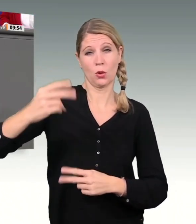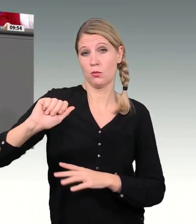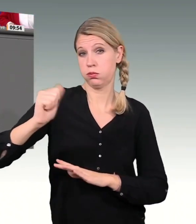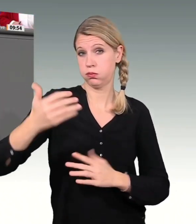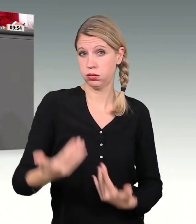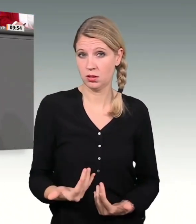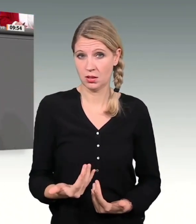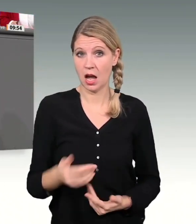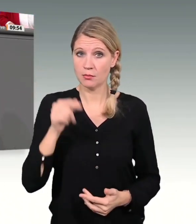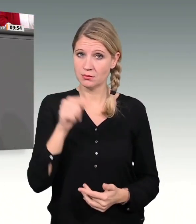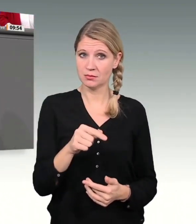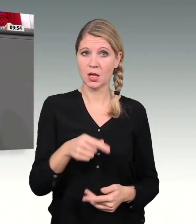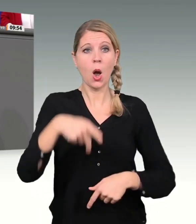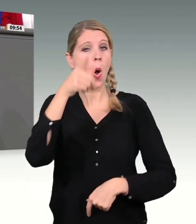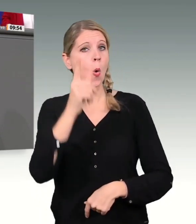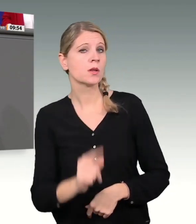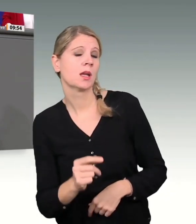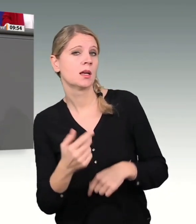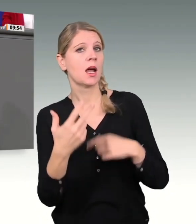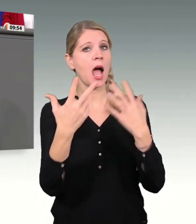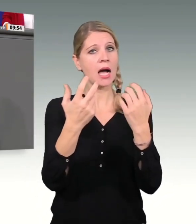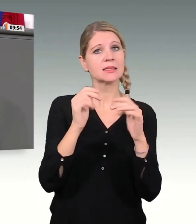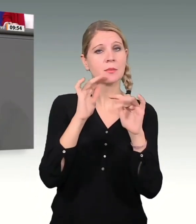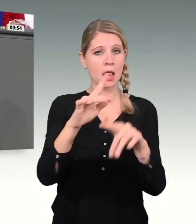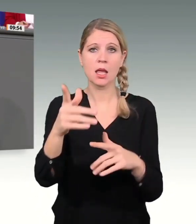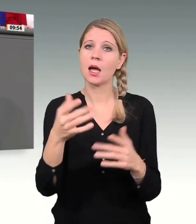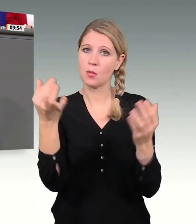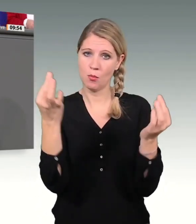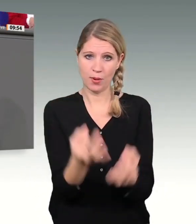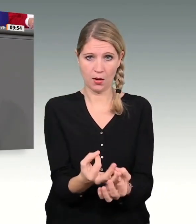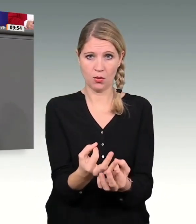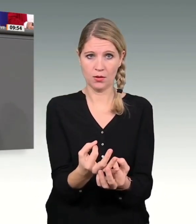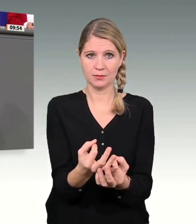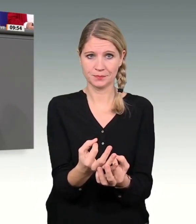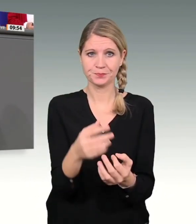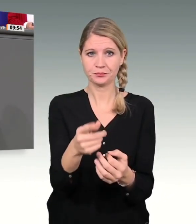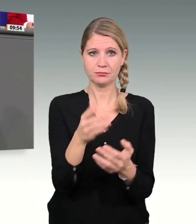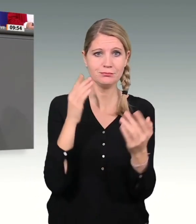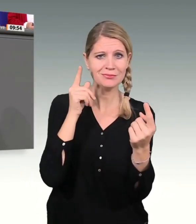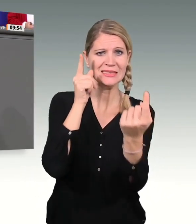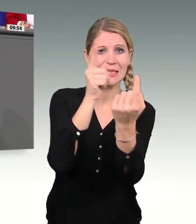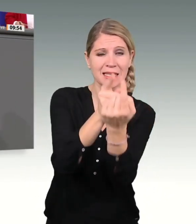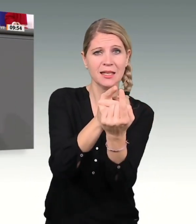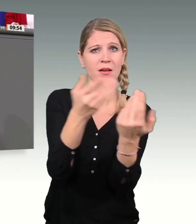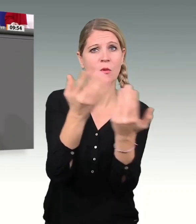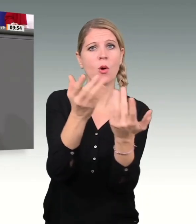Milliarden in Anspruch genommen. Und die wurden zielgerichtet in diesem Jahr zur Pandemiebekämpfung eingesetzt. Ganz so, wie es